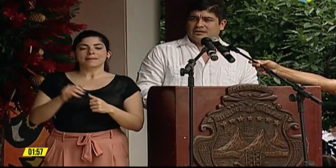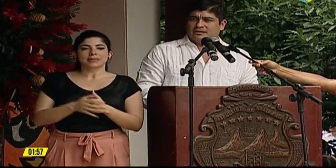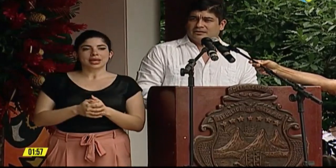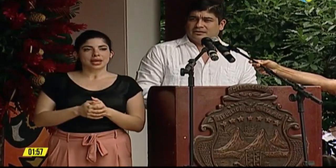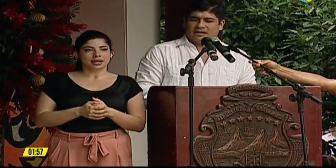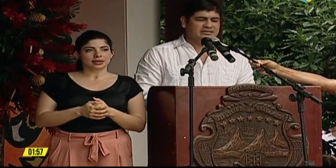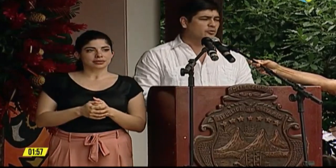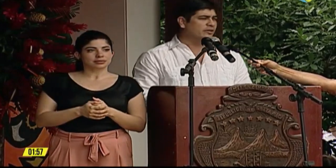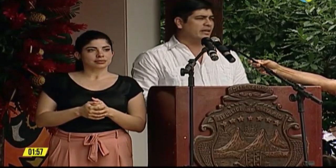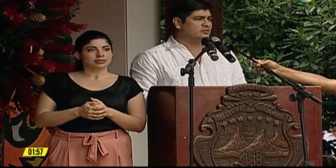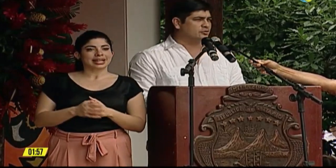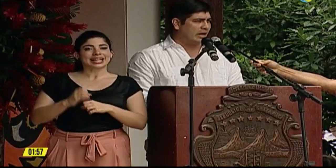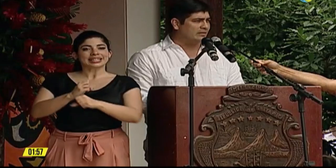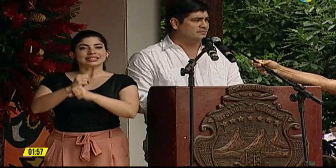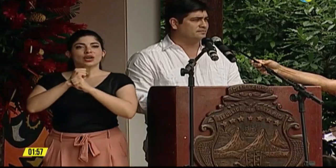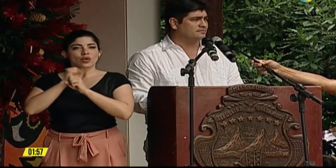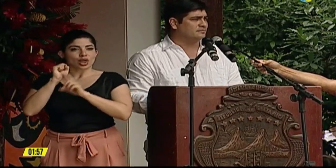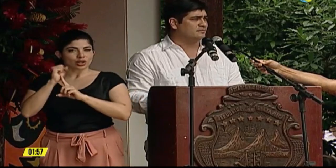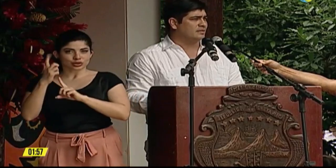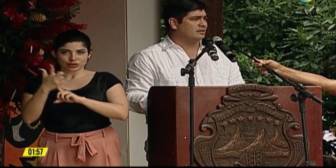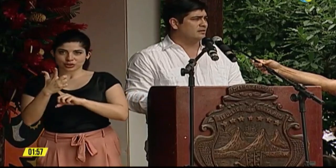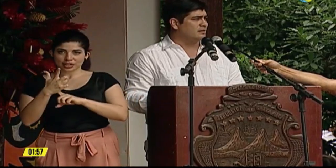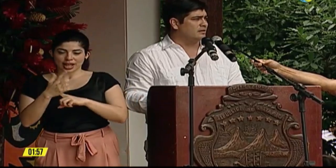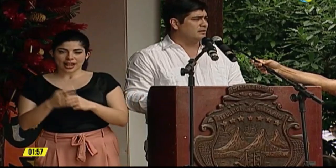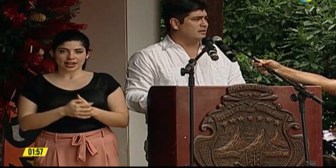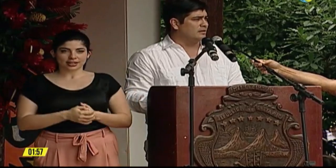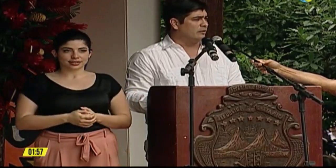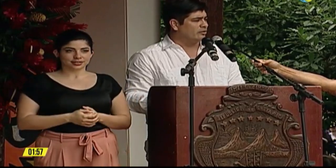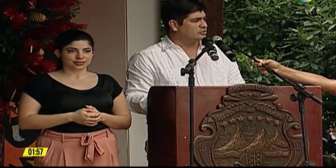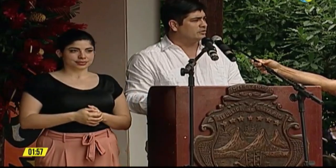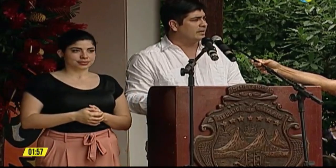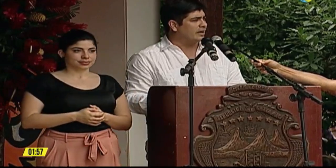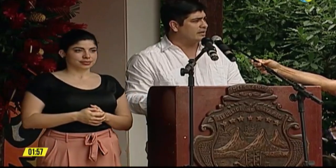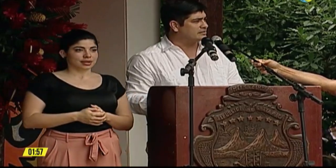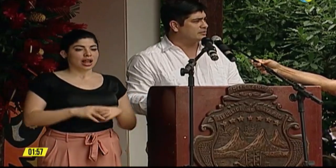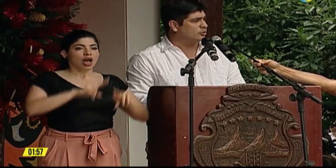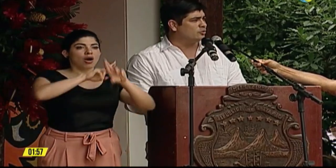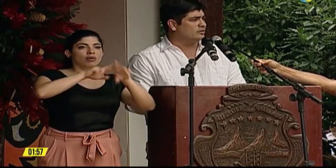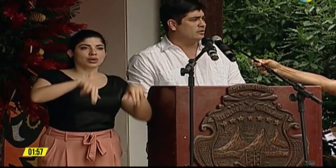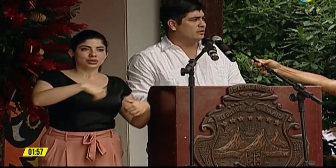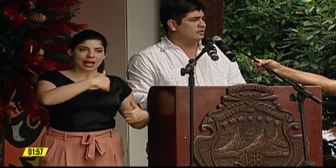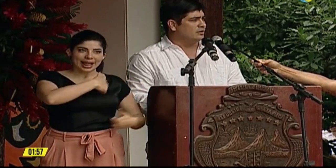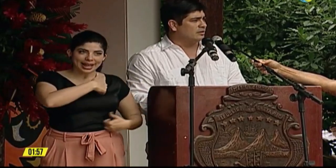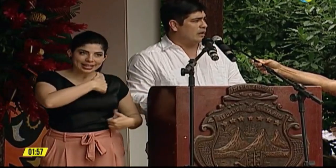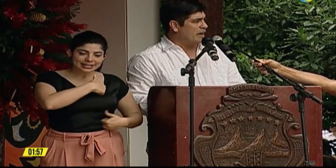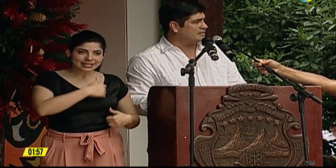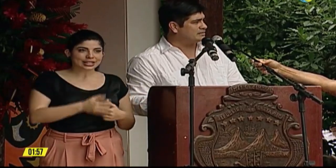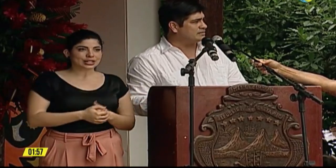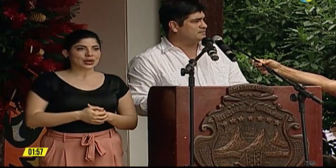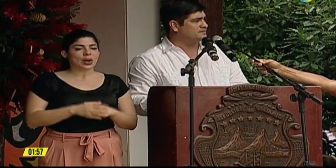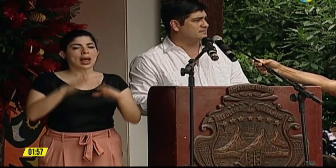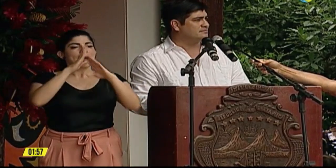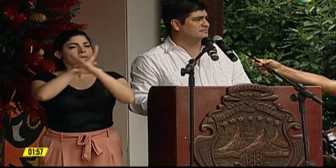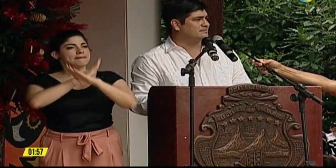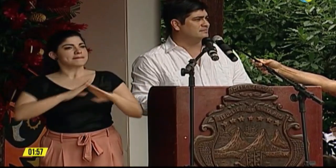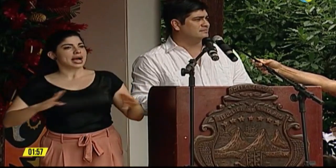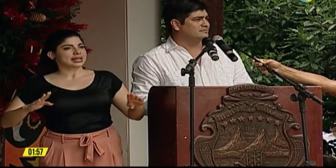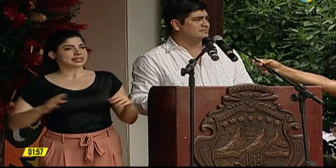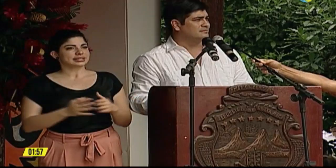la seguridad social, la abolición del ejército, la paz,